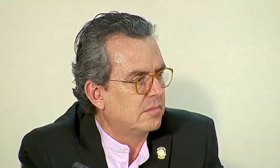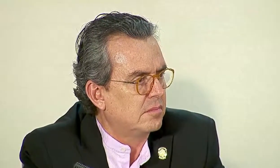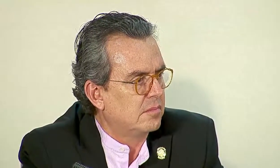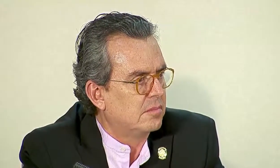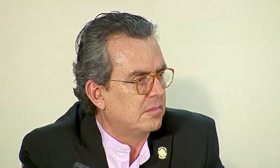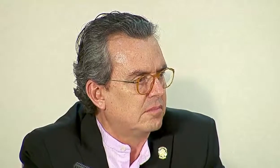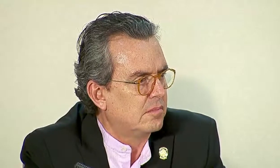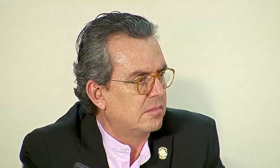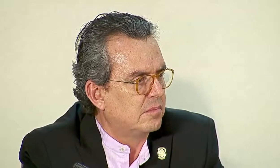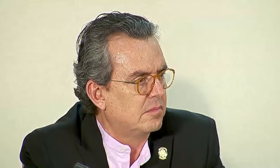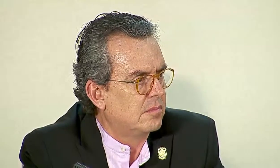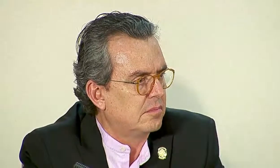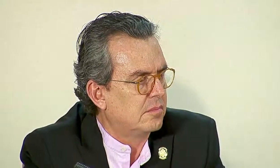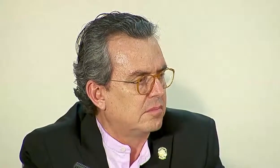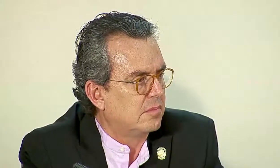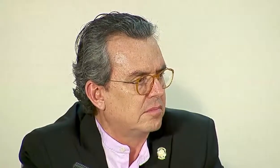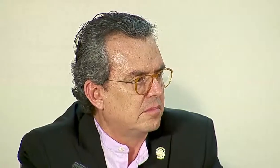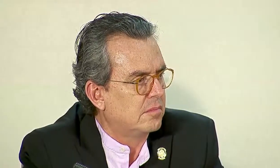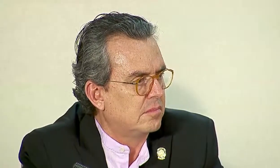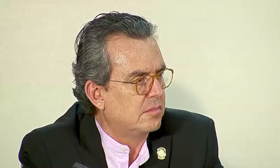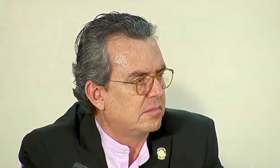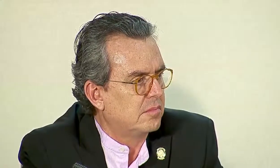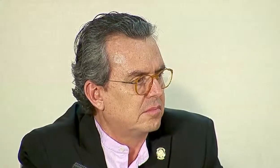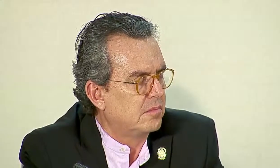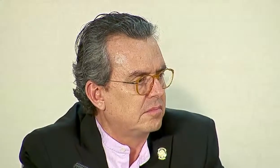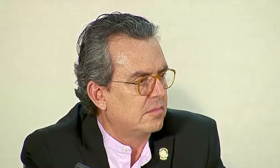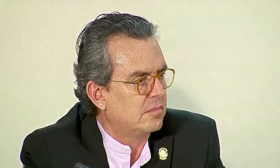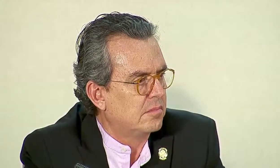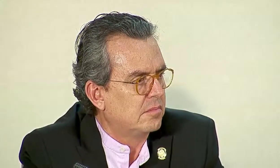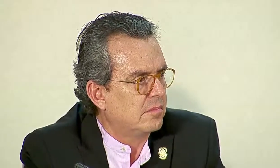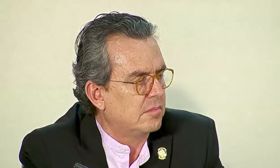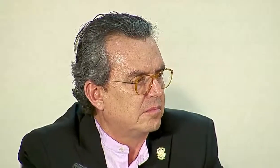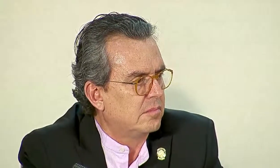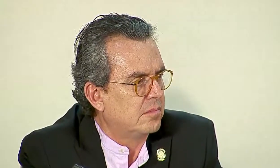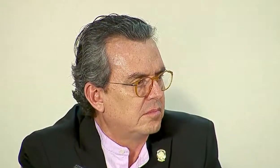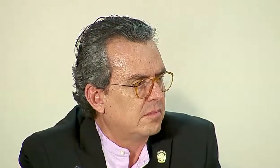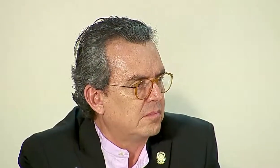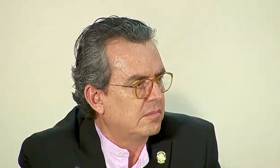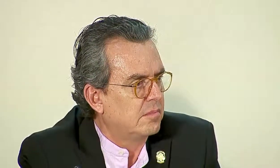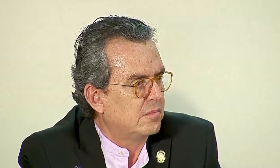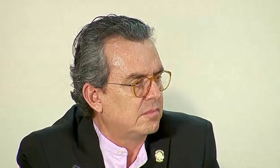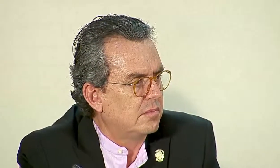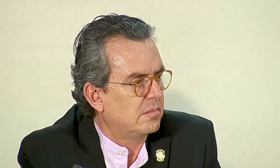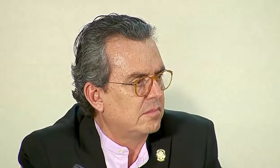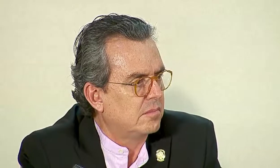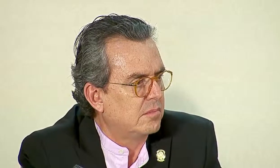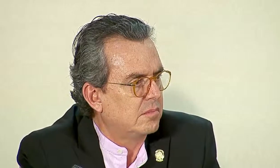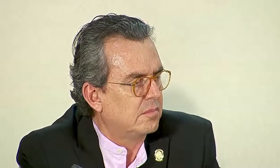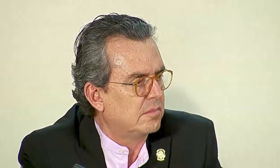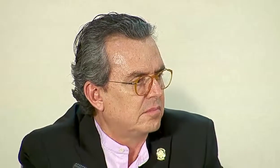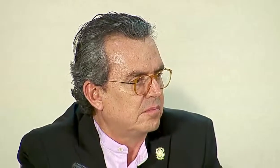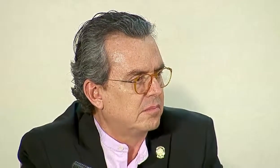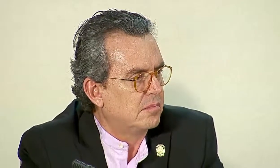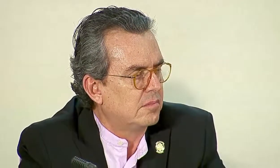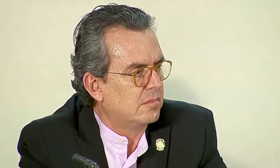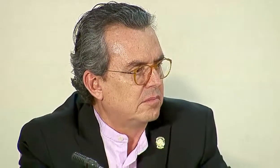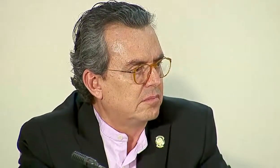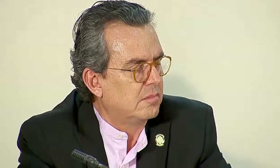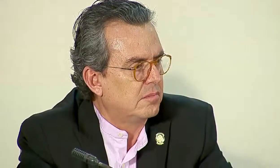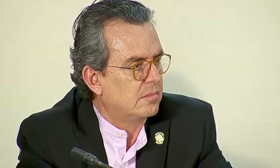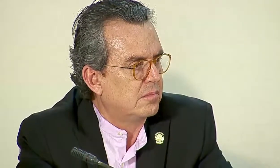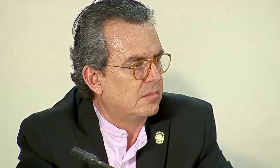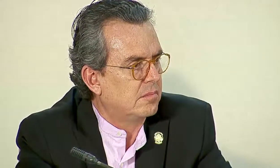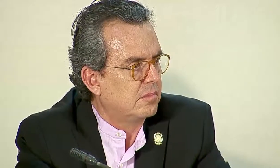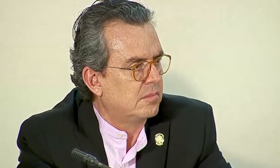Nandayure, porque ellos dicen que si le hubieran cumplido como les cumplieron a cañas